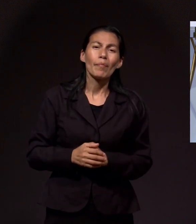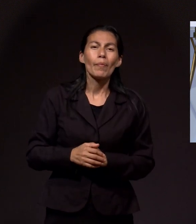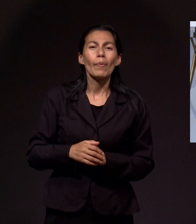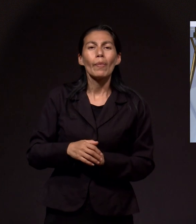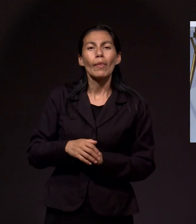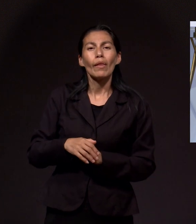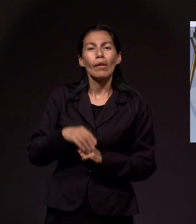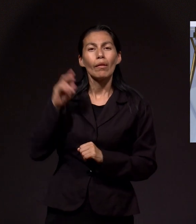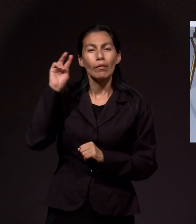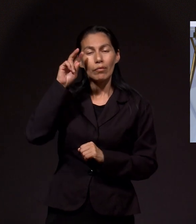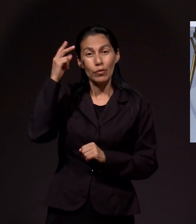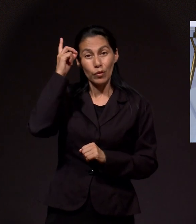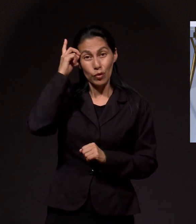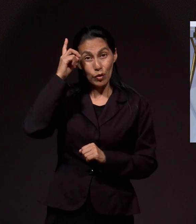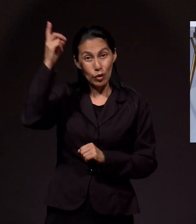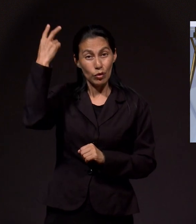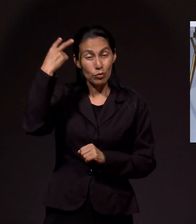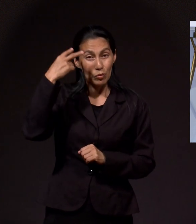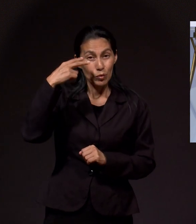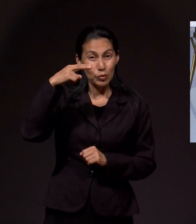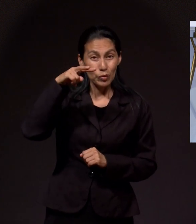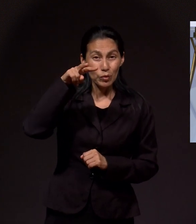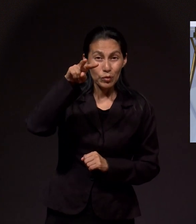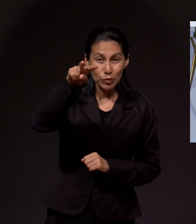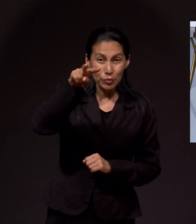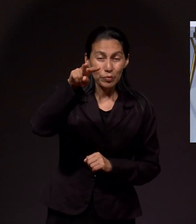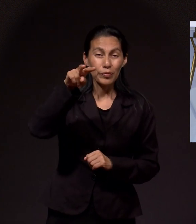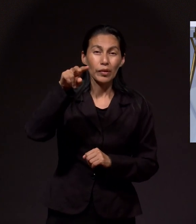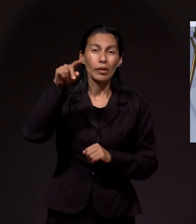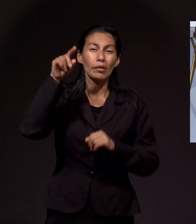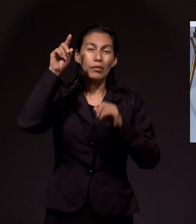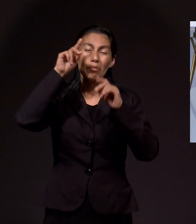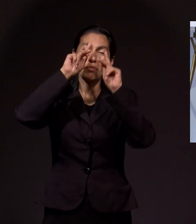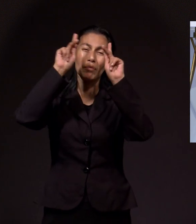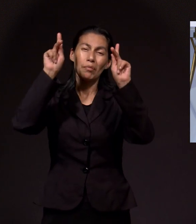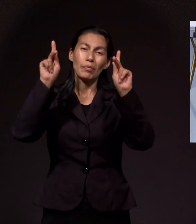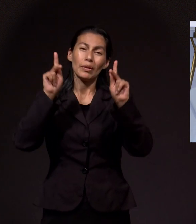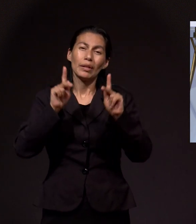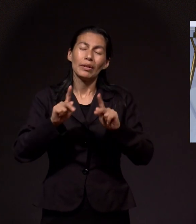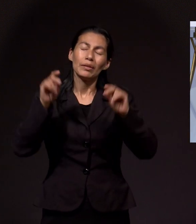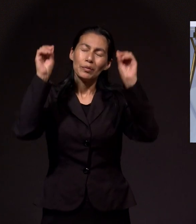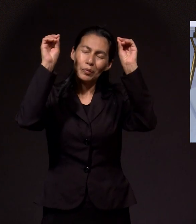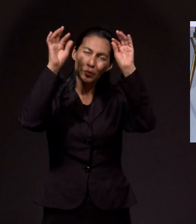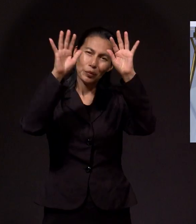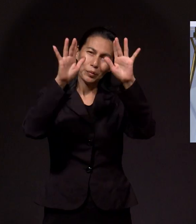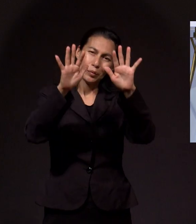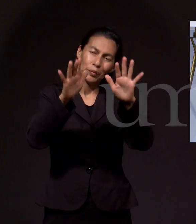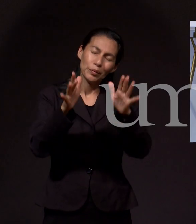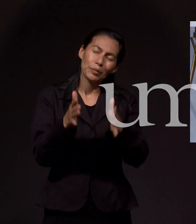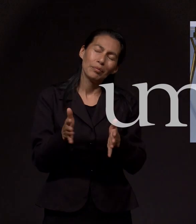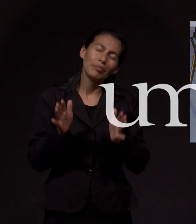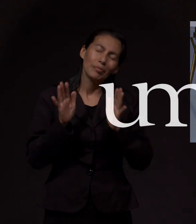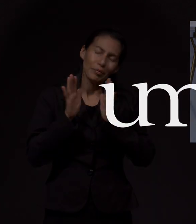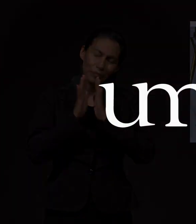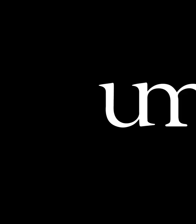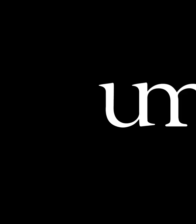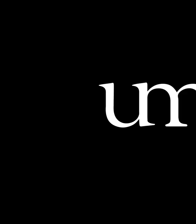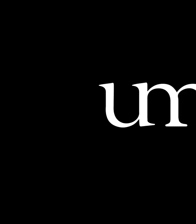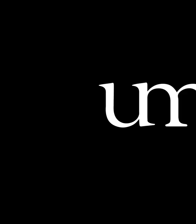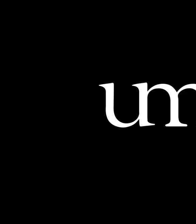ti. Dios alce a ti su rostro y ponga en ti paz. Amén.